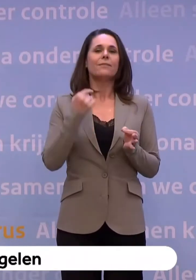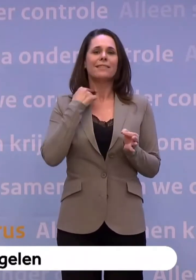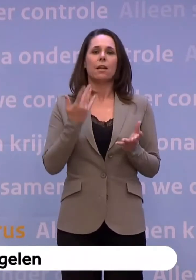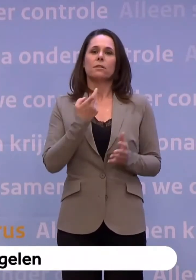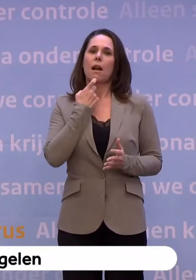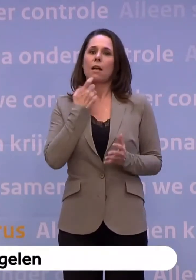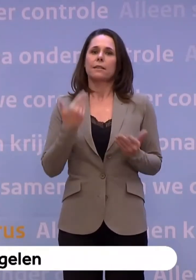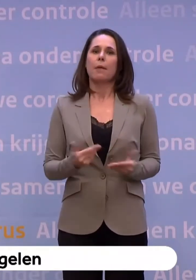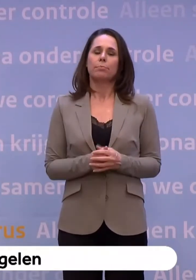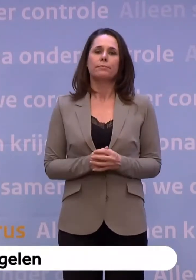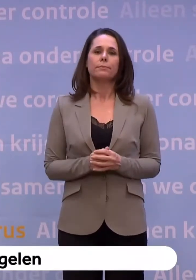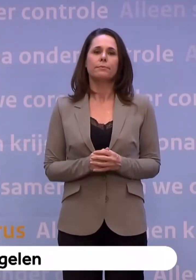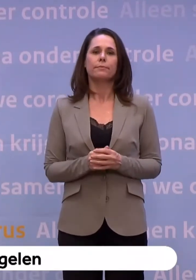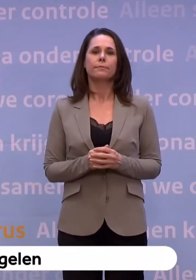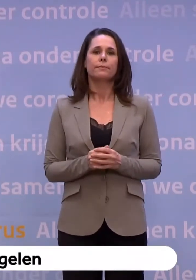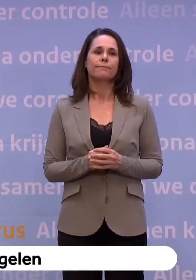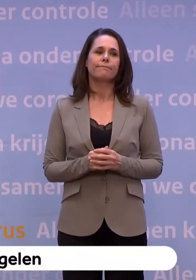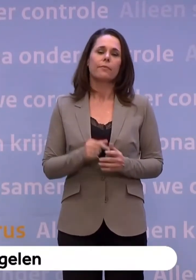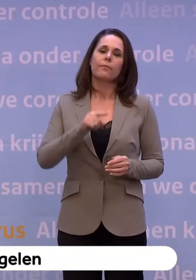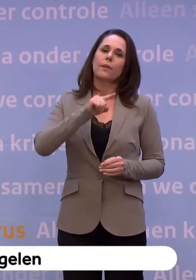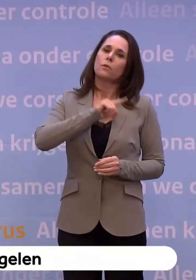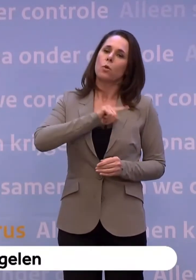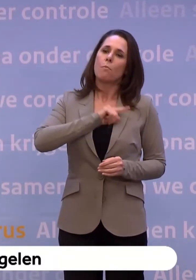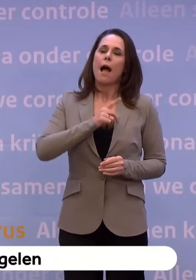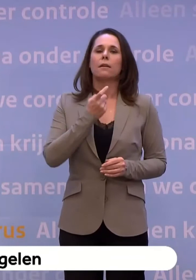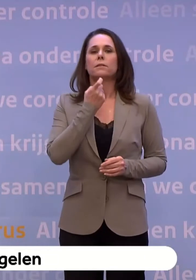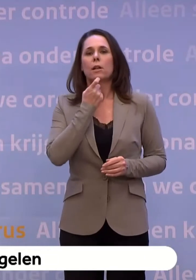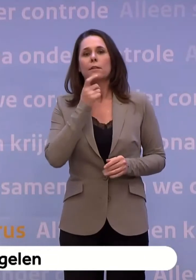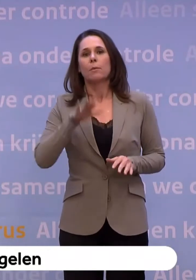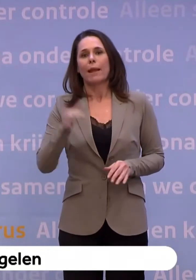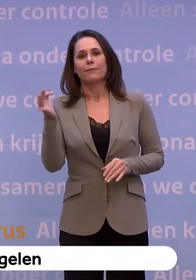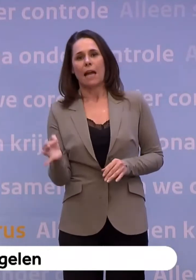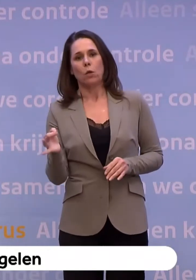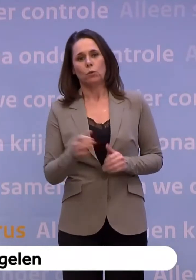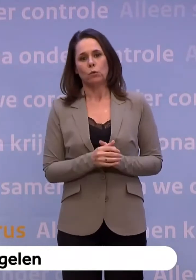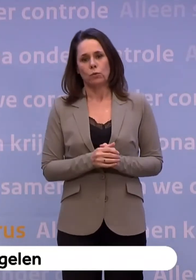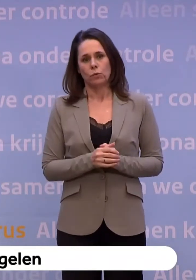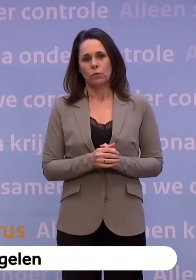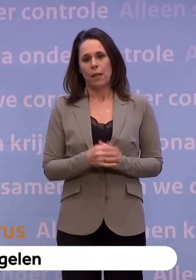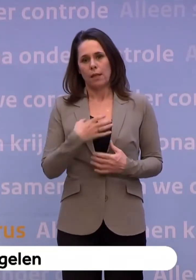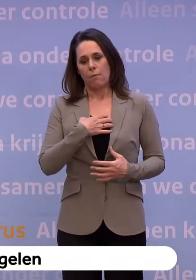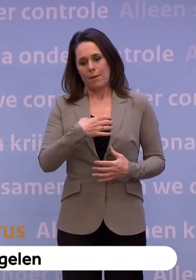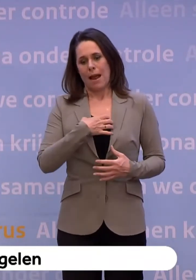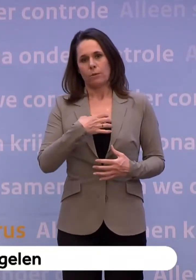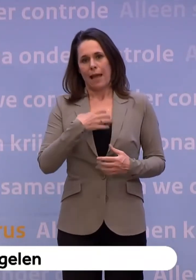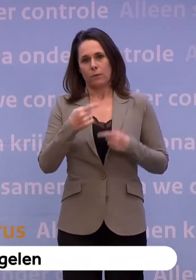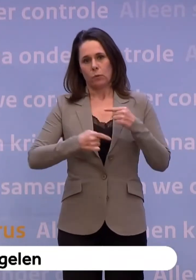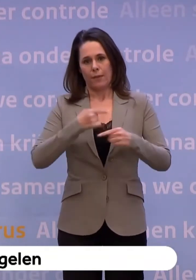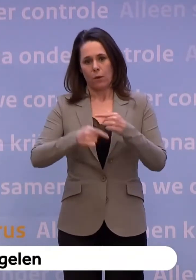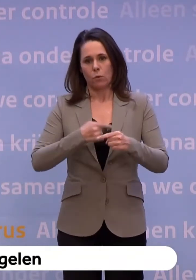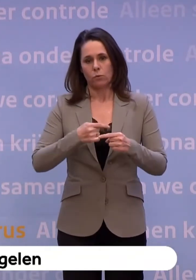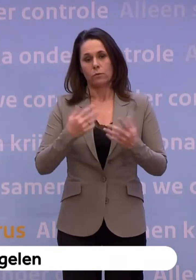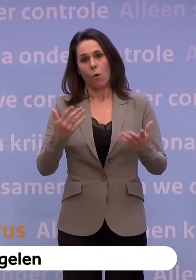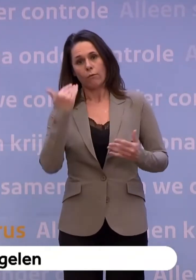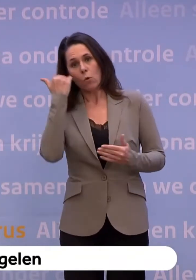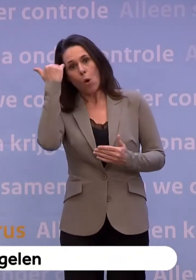klachten hebt. Dan is het normaal gesproken zo, als je klachten hebt, blijf je thuis. En als je ook benauwdheid ontwikkelt en of